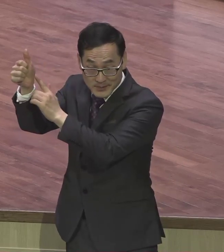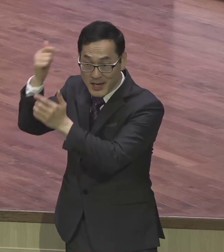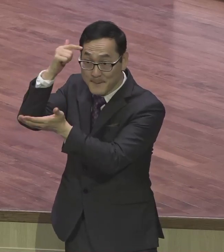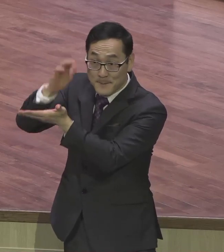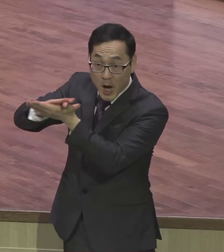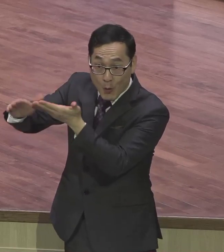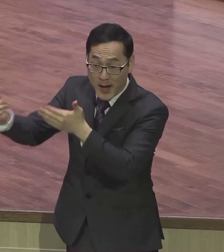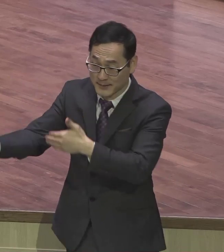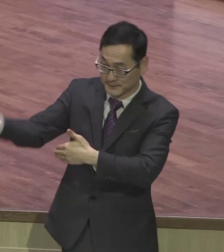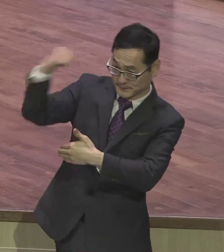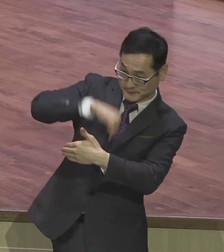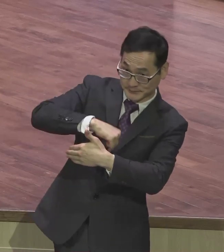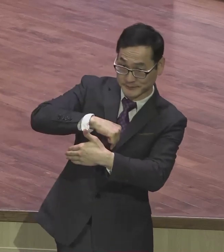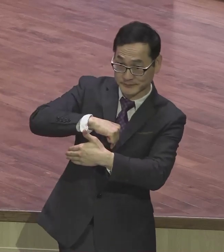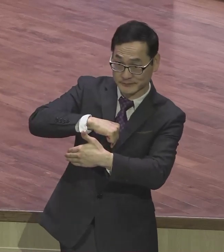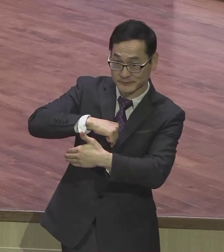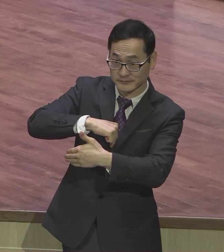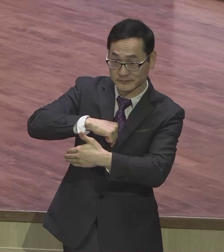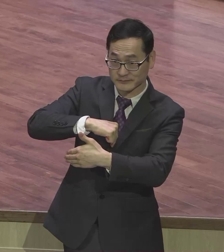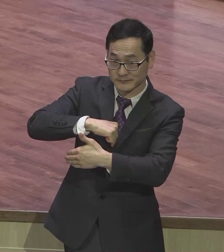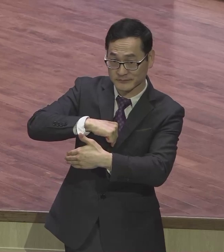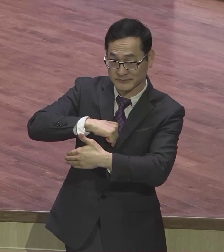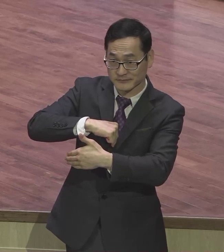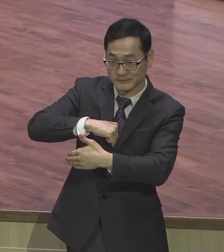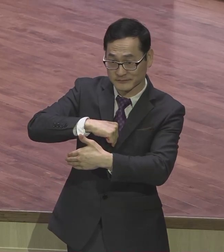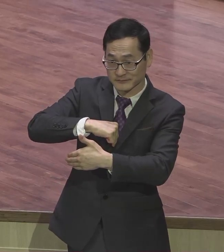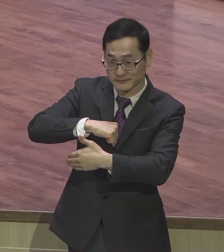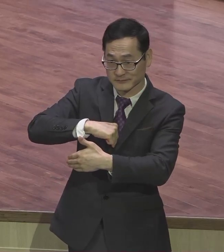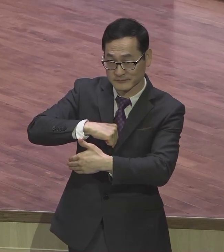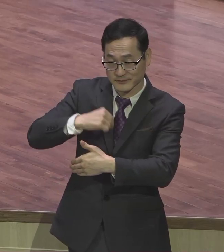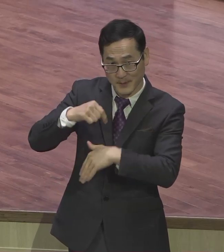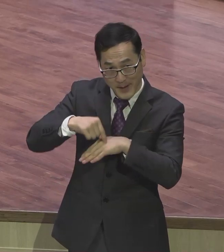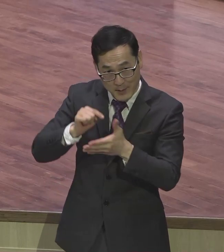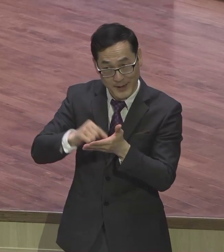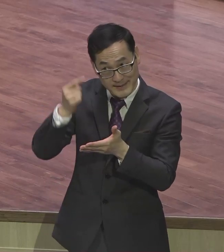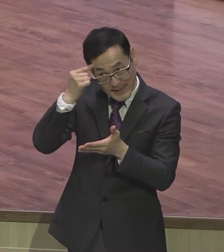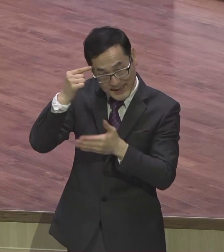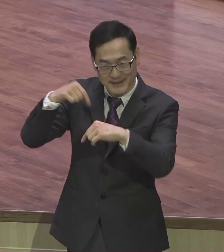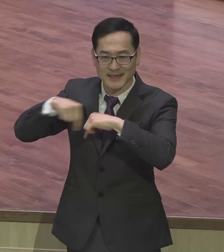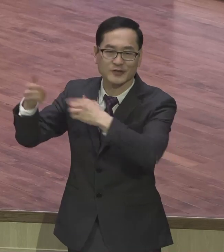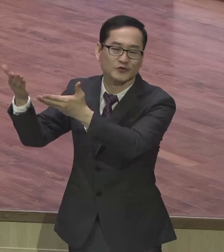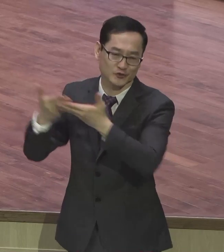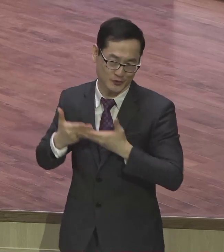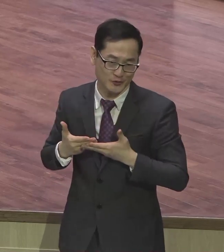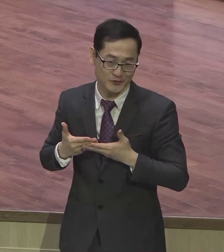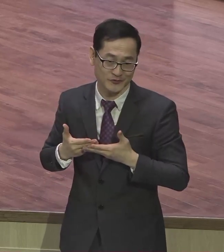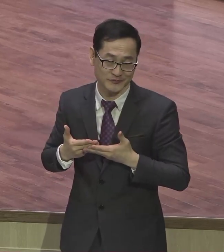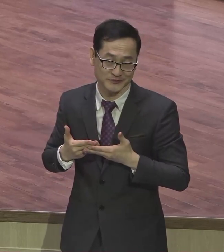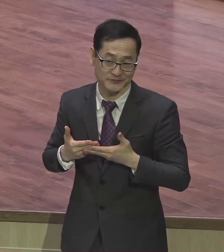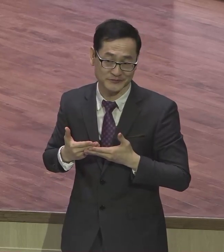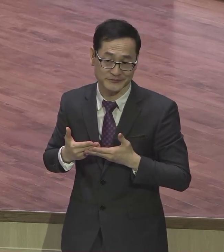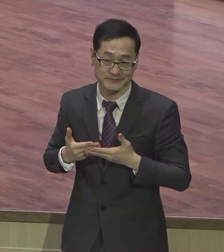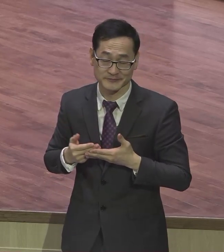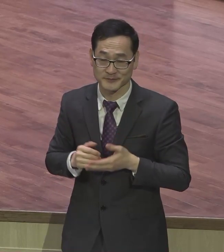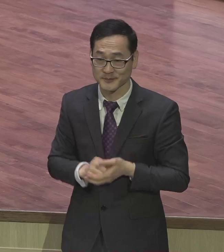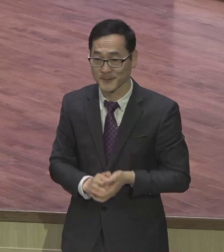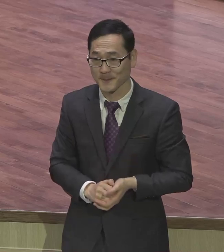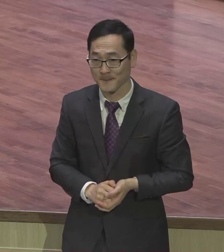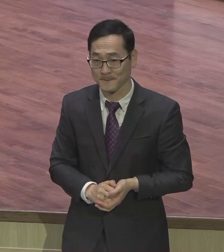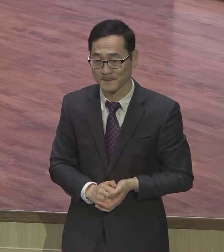예수 그리스도 안에서 이루게 하실 것이다 아멘 그러니까 여러분이 마음속에 이 말씀을 묵상하면서